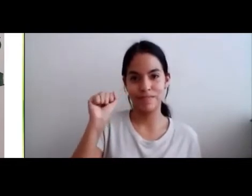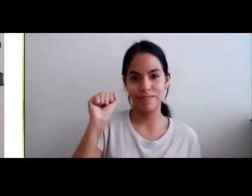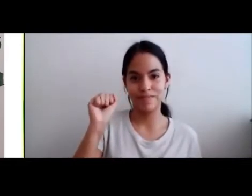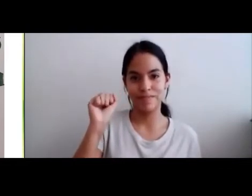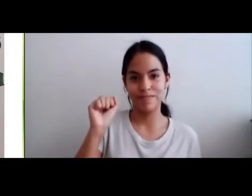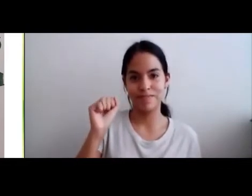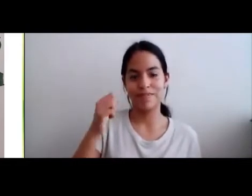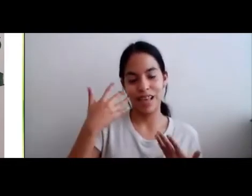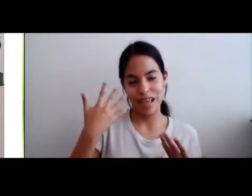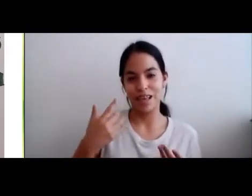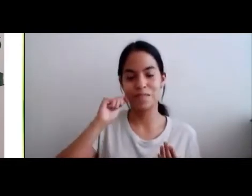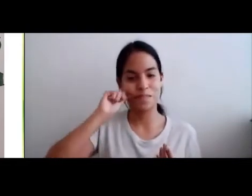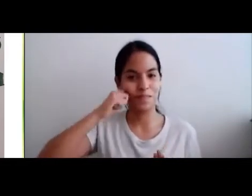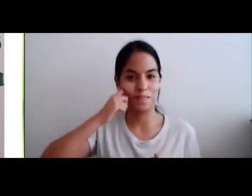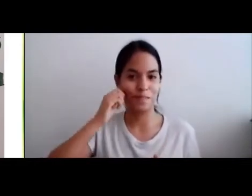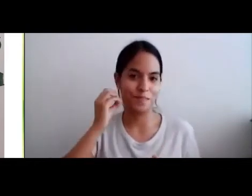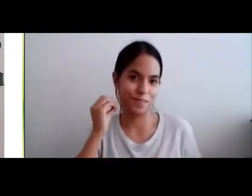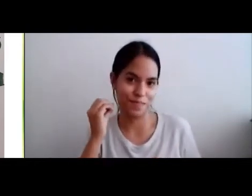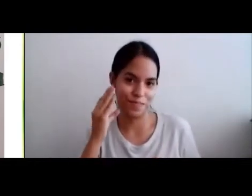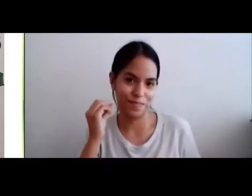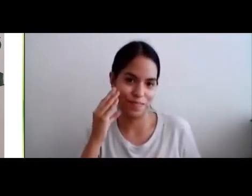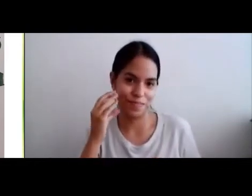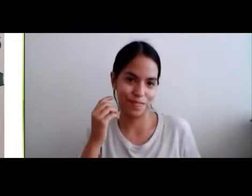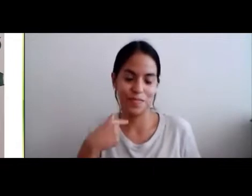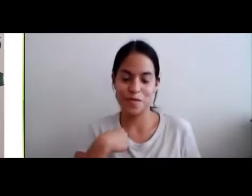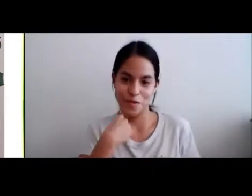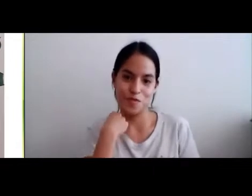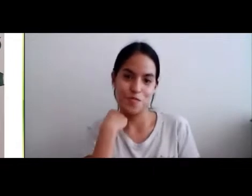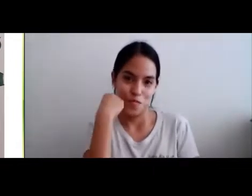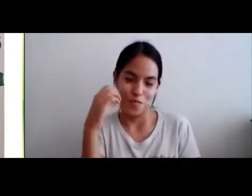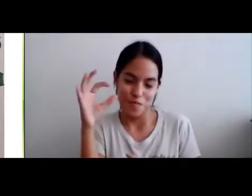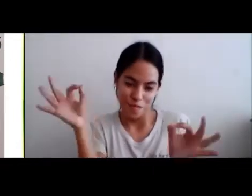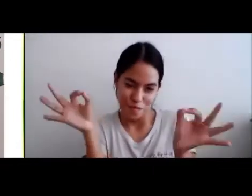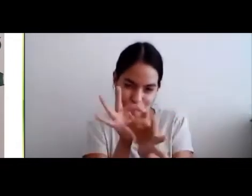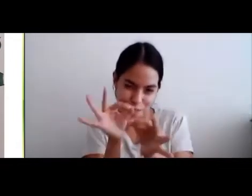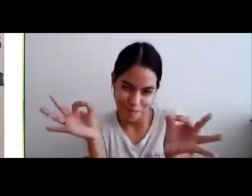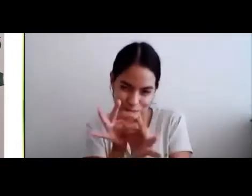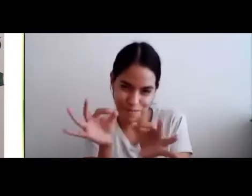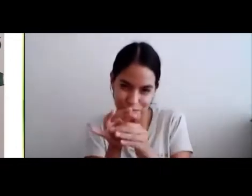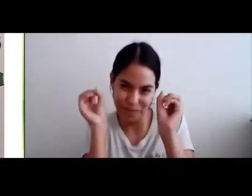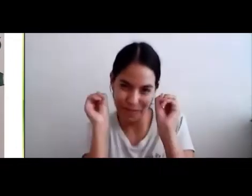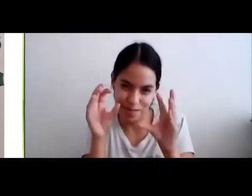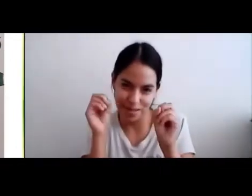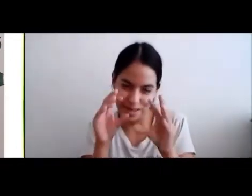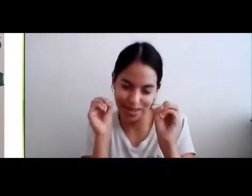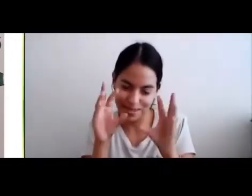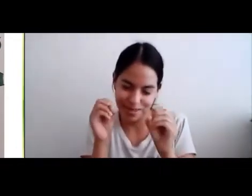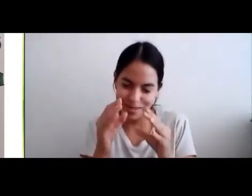Esta es mi seña Y yo les voy a ayudar a comprender el texto Se los voy a explicar